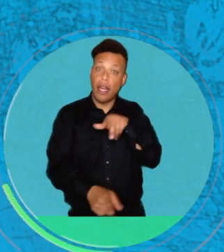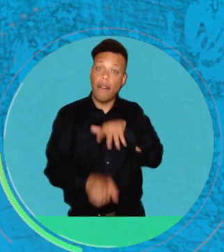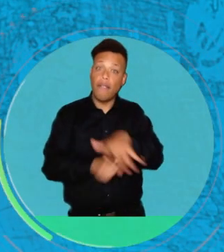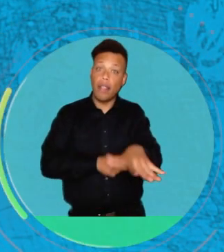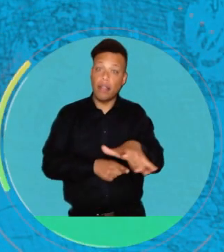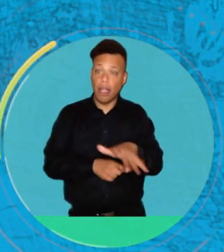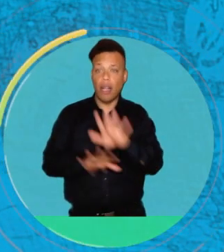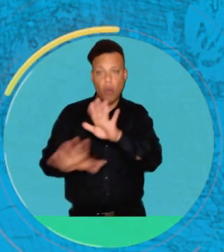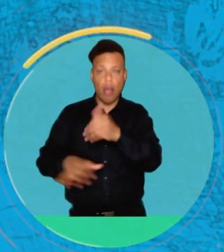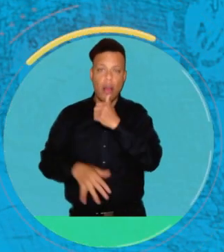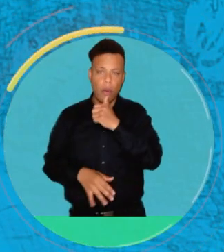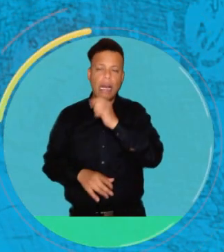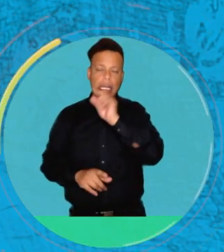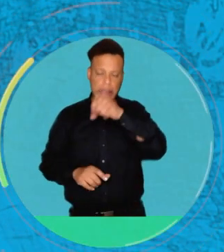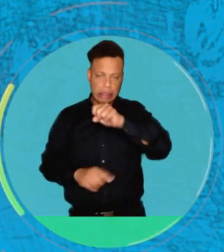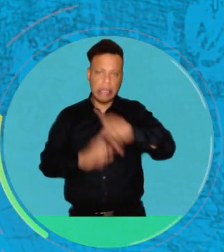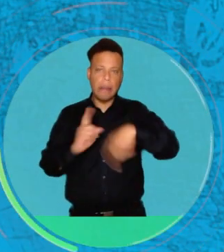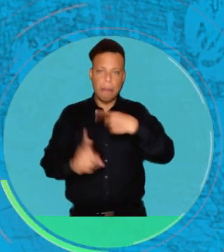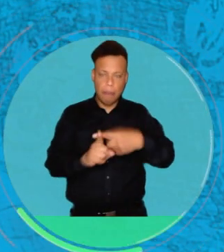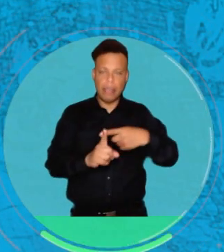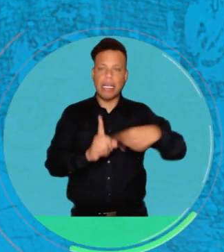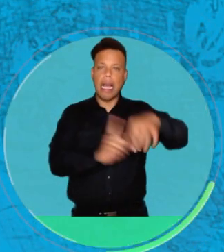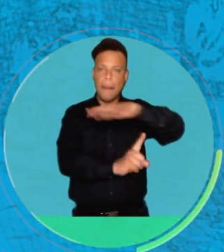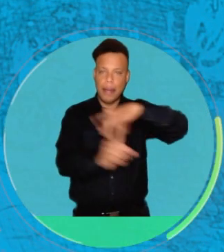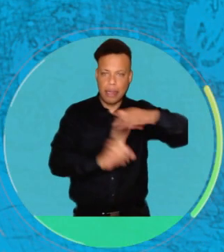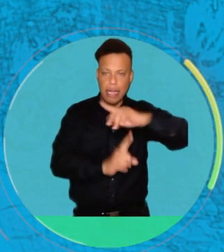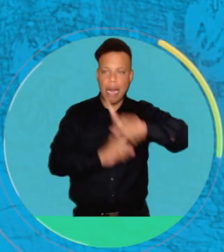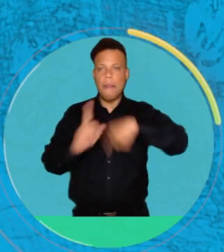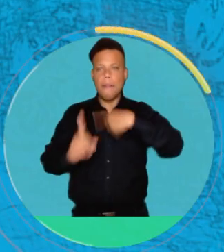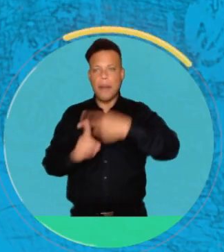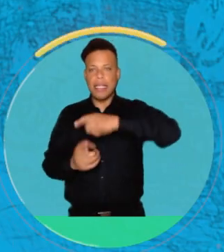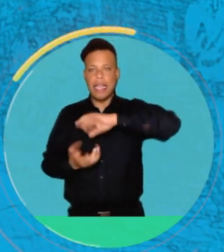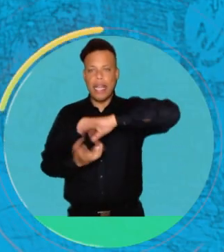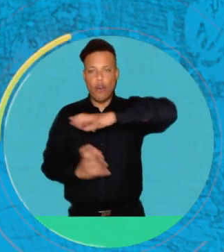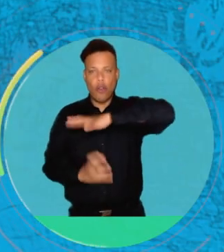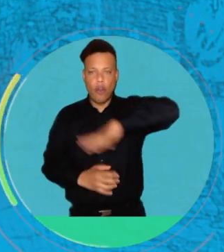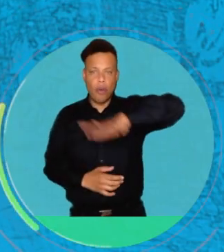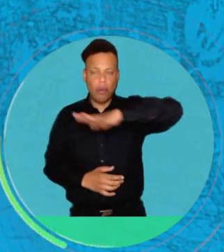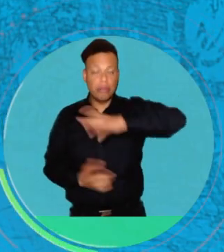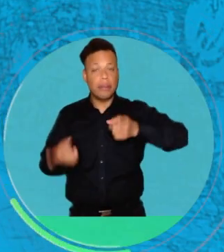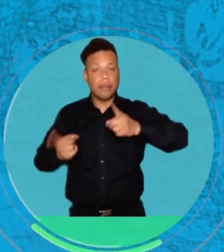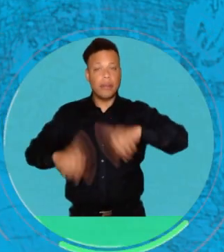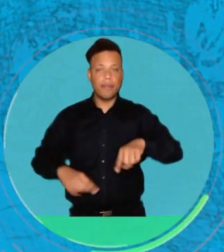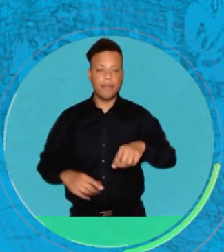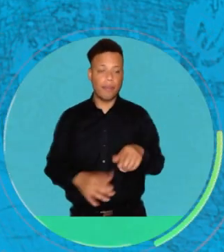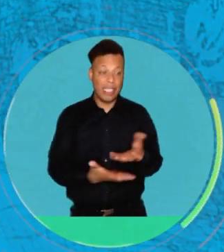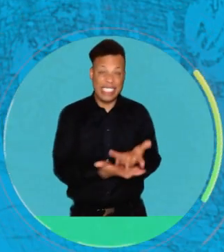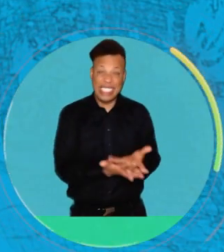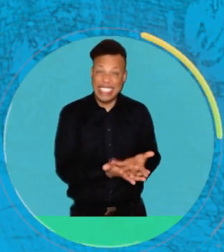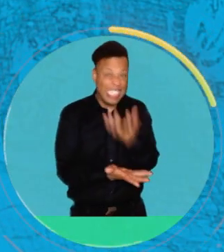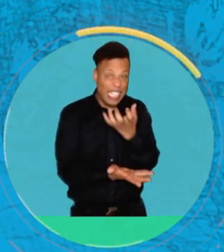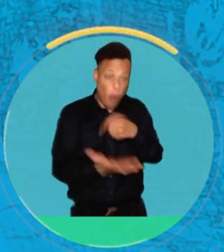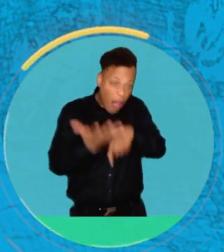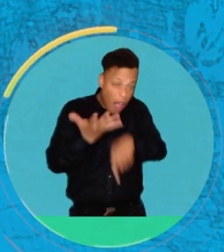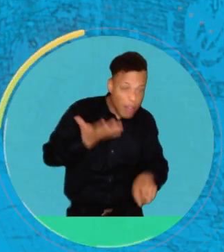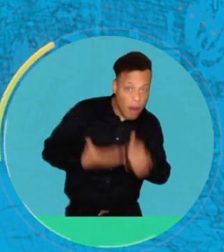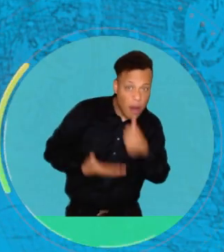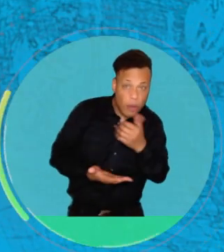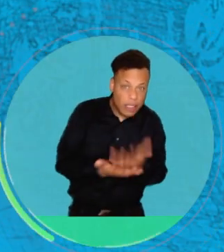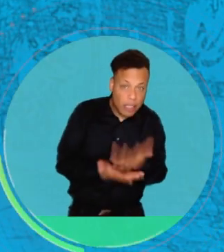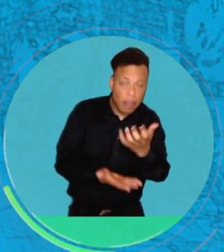esto va a tener implicaciones no solo a nivel hídrico, sino también a nivel ambiental, a nivel ecológico, porque secar un acuífero, ¿qué va a implicar? Que